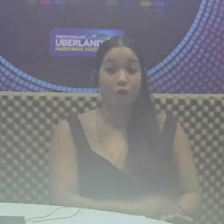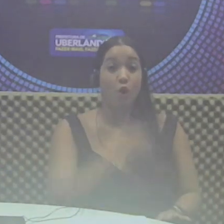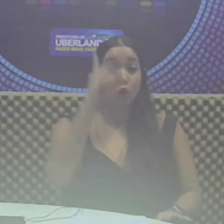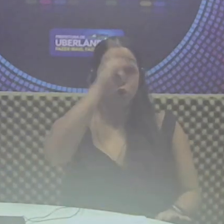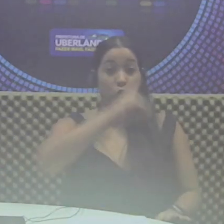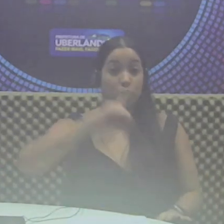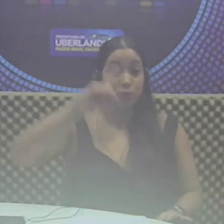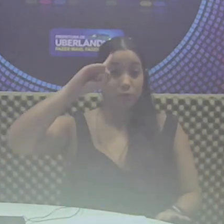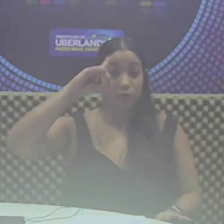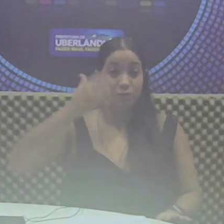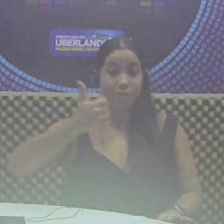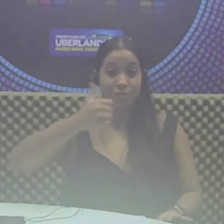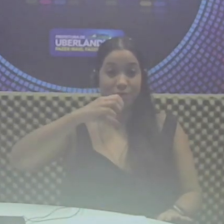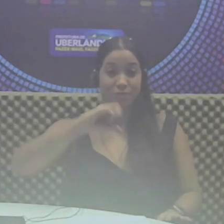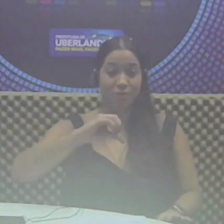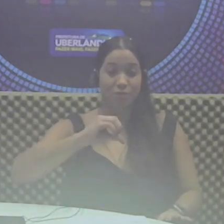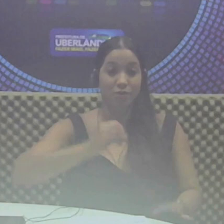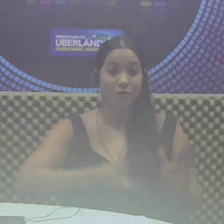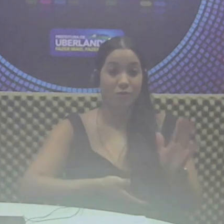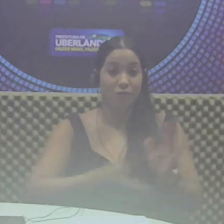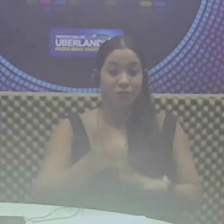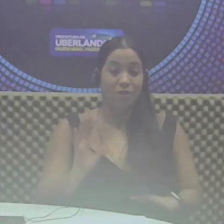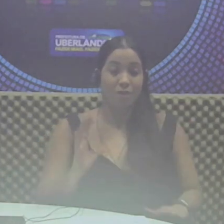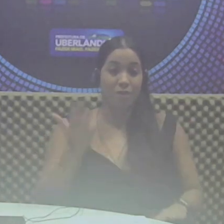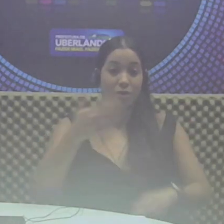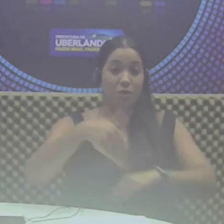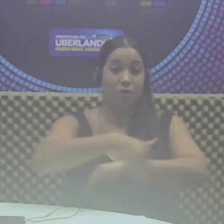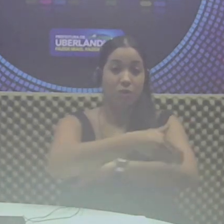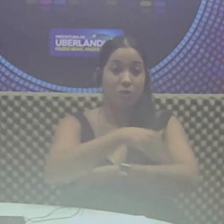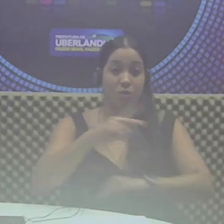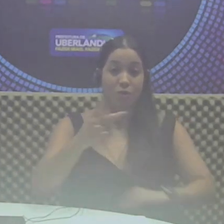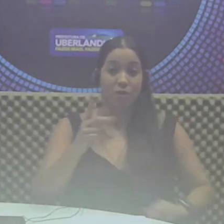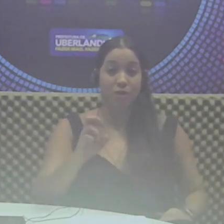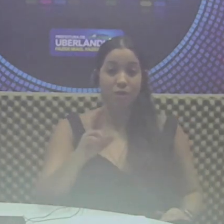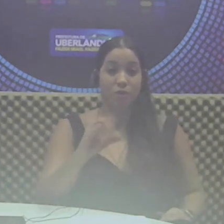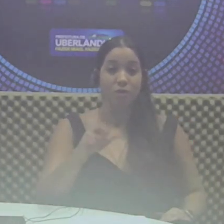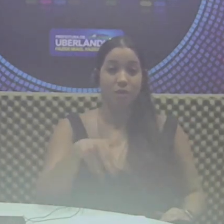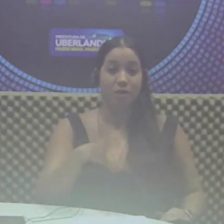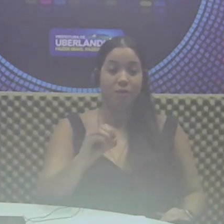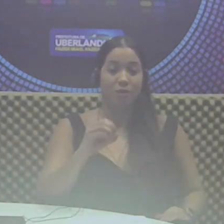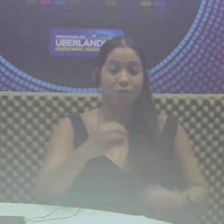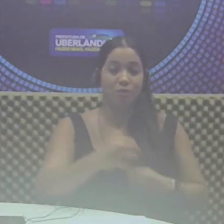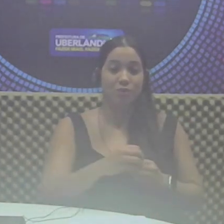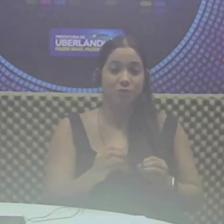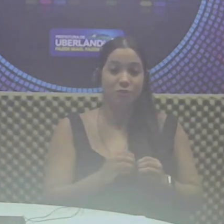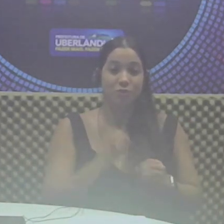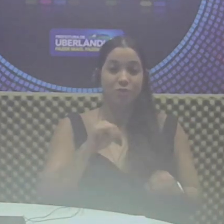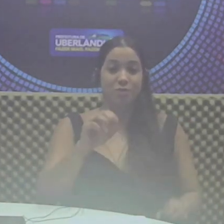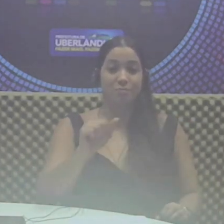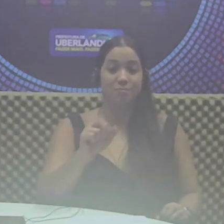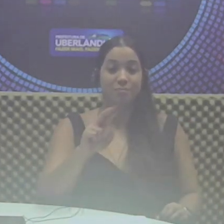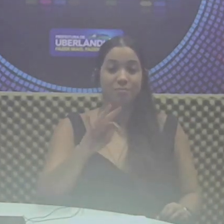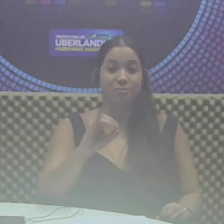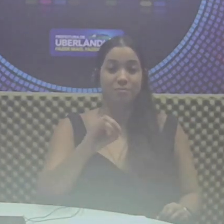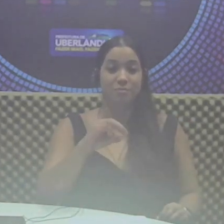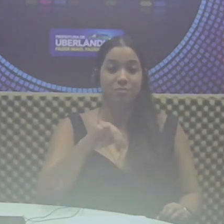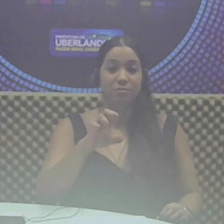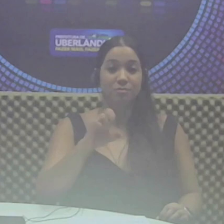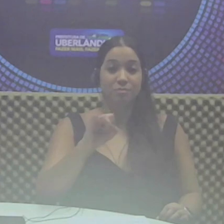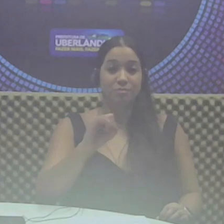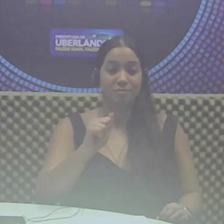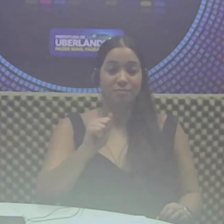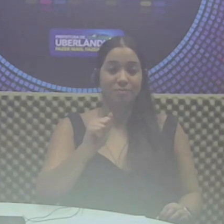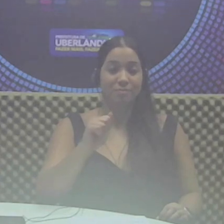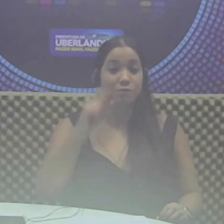dia 19, Uberlândia Viva ocorrerá na Avenida Herculino de Rocha, no distrito de Martinésia. No mesmo